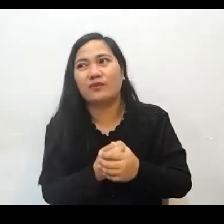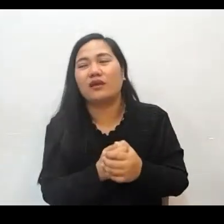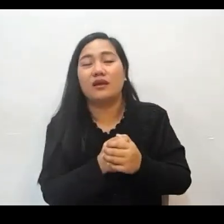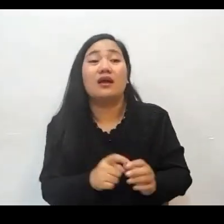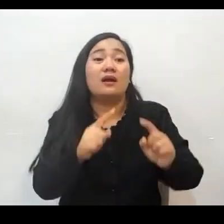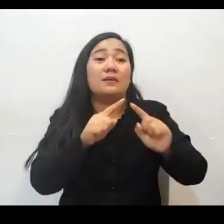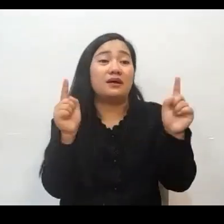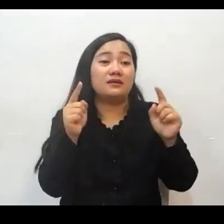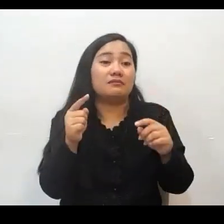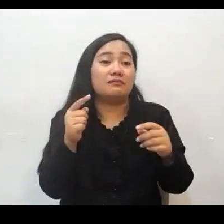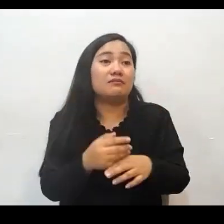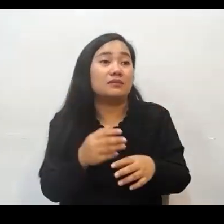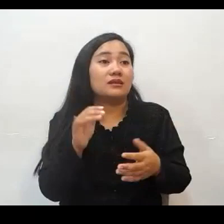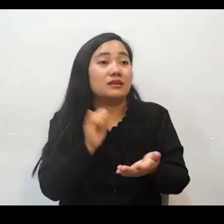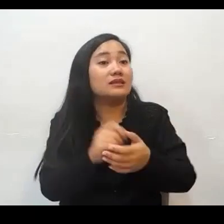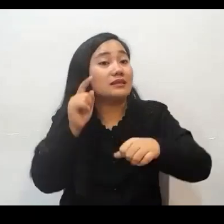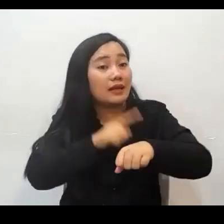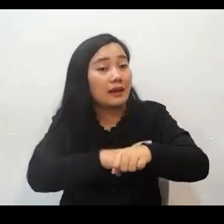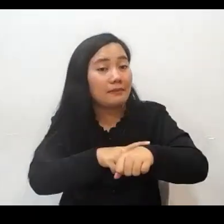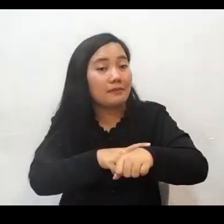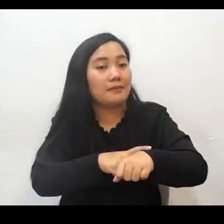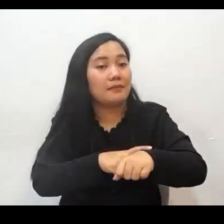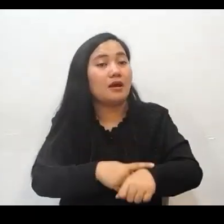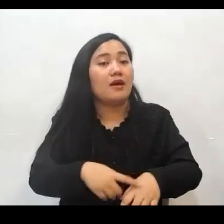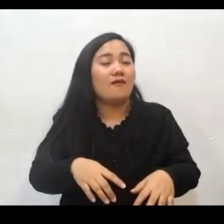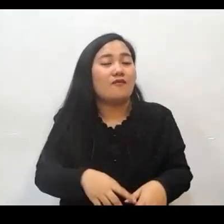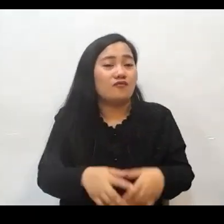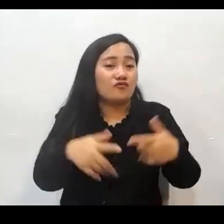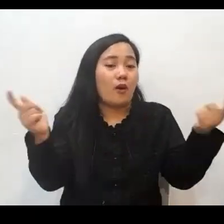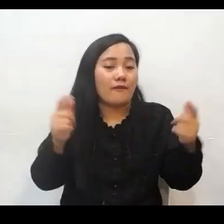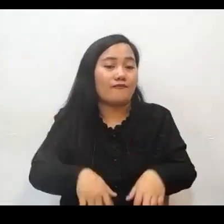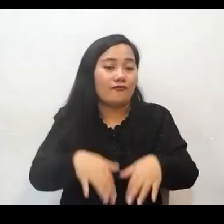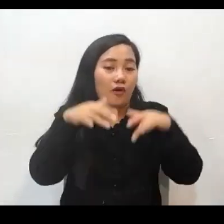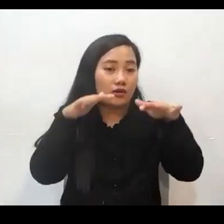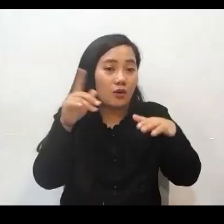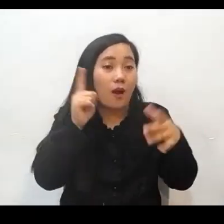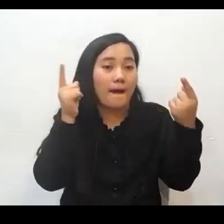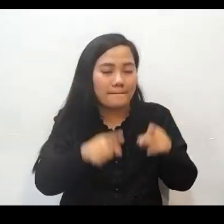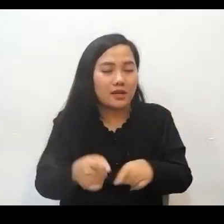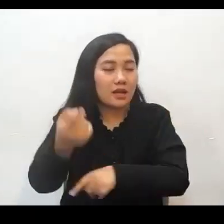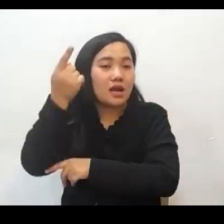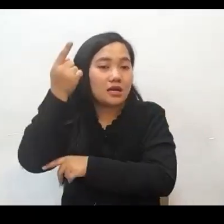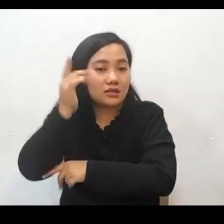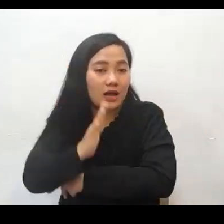Ngunit magmula ng oras na ito, mula po doon sa malawakang pagbaha, inihiwalay ng Diyos si Noe at yung kanyang pamilya.